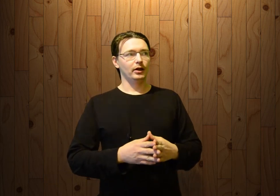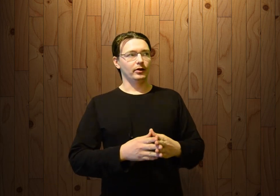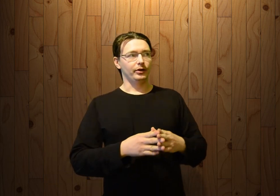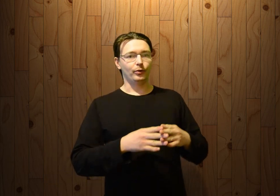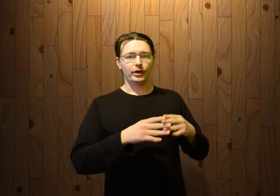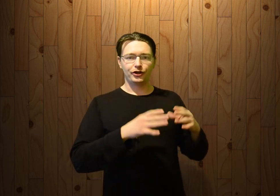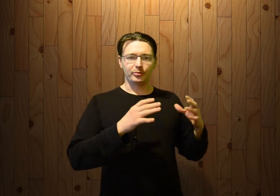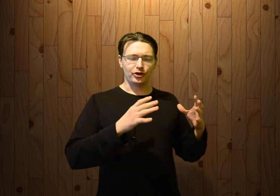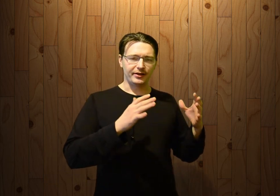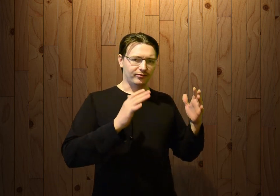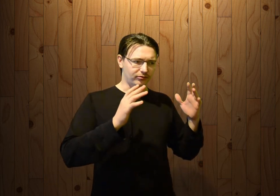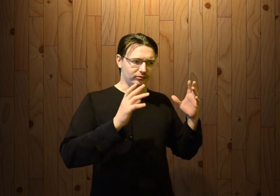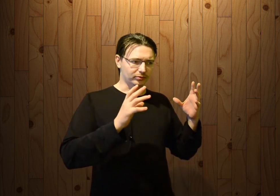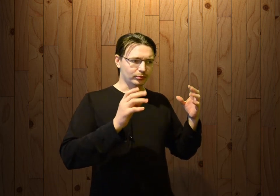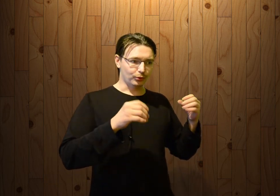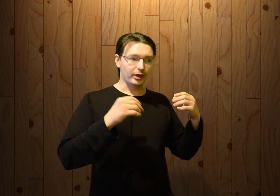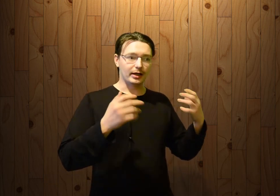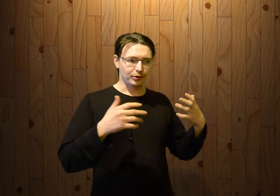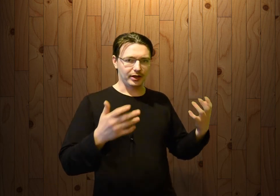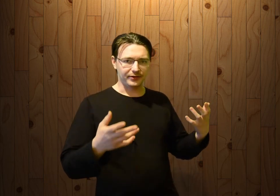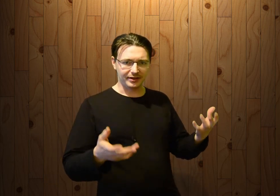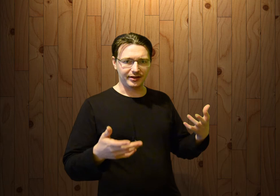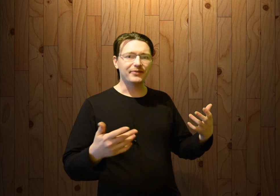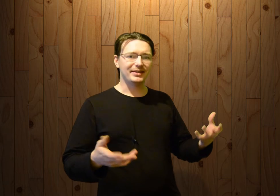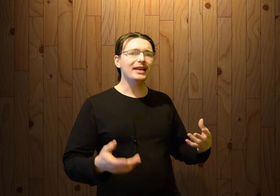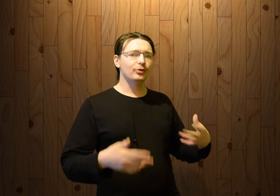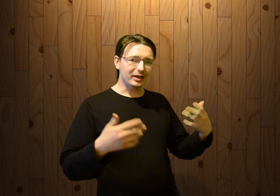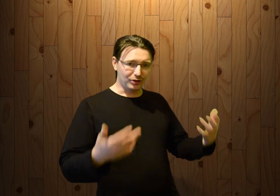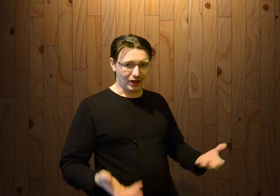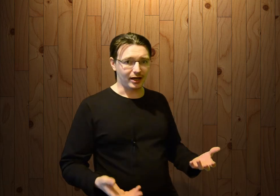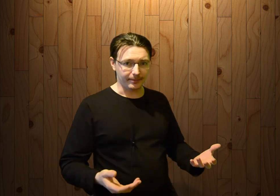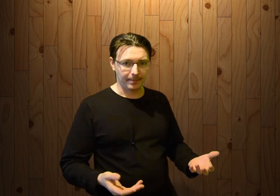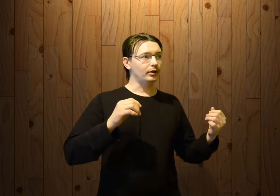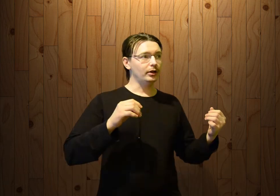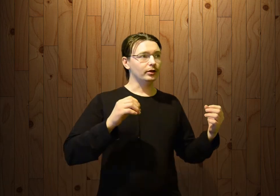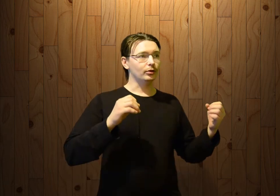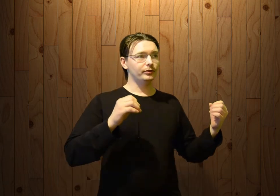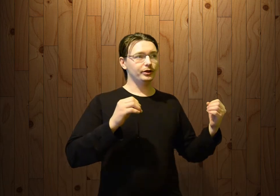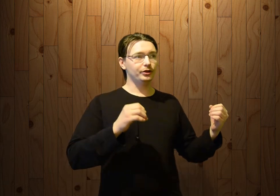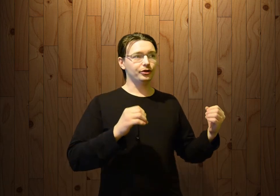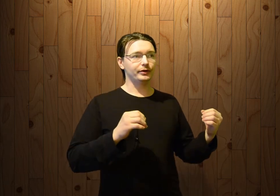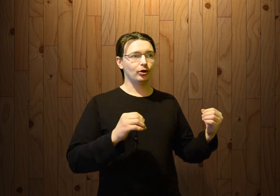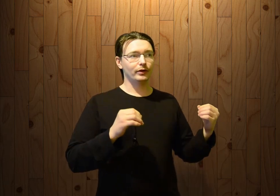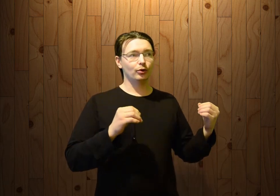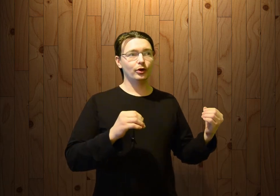Его начали отмечать, уже как говорится, не официально, но отмечали. И до 2002 года